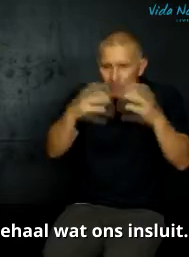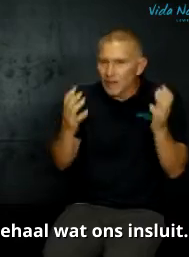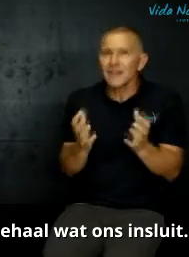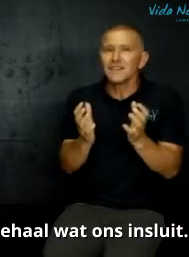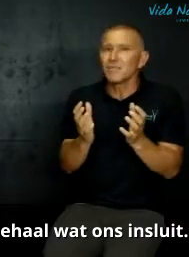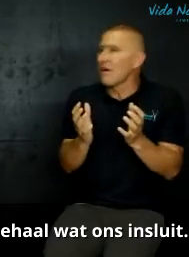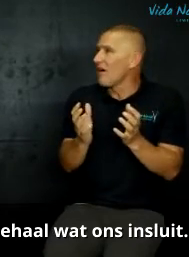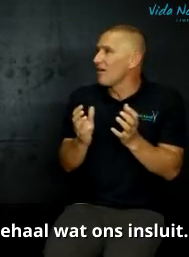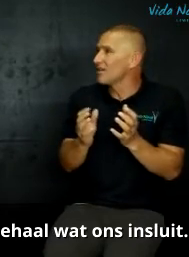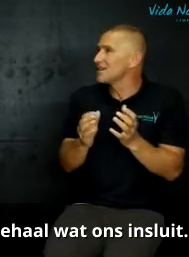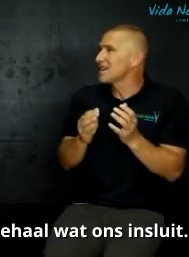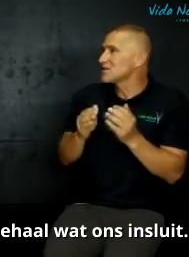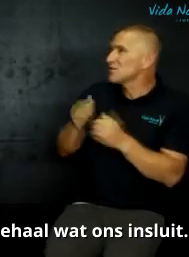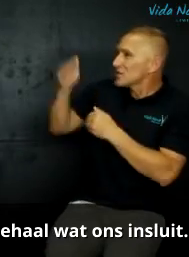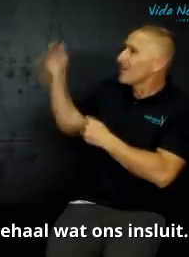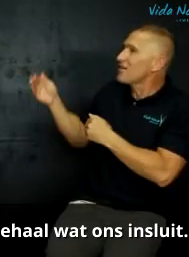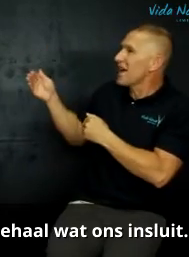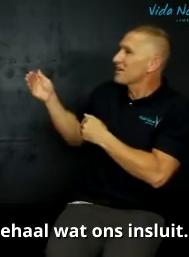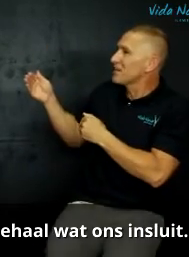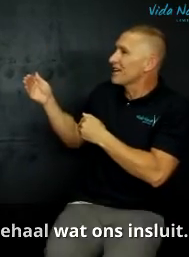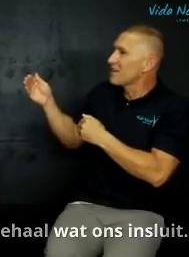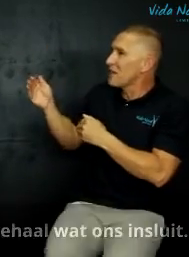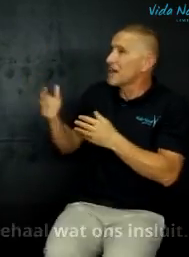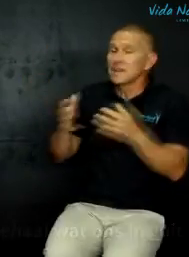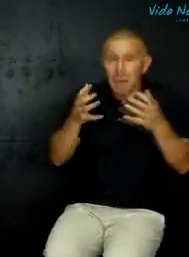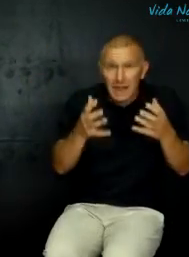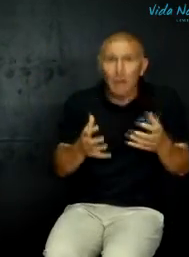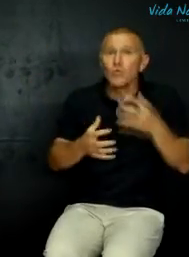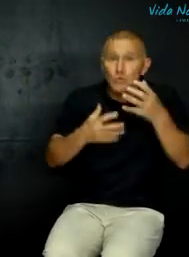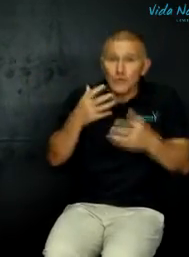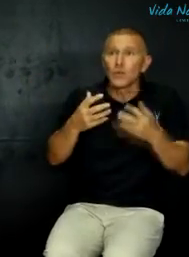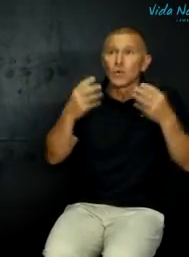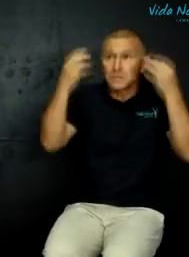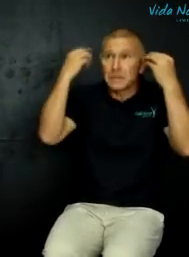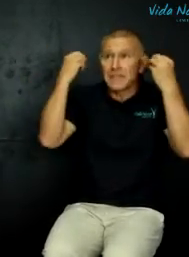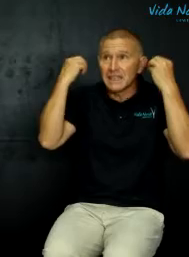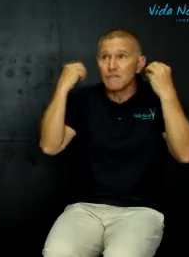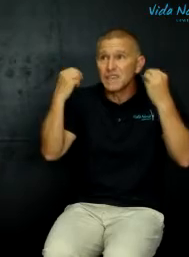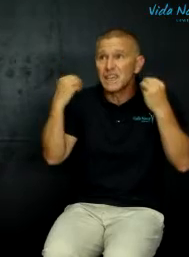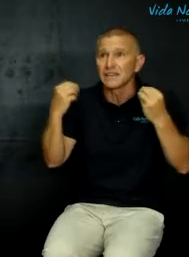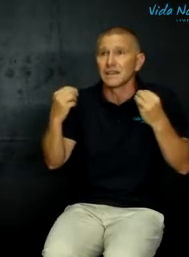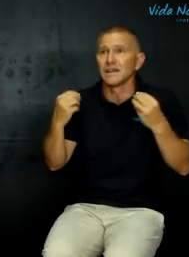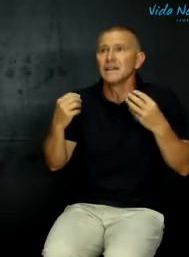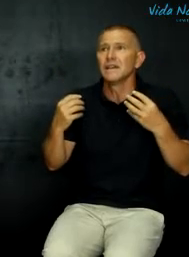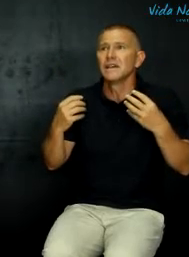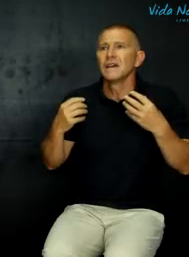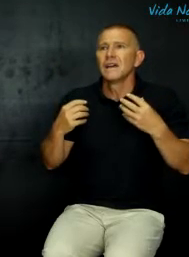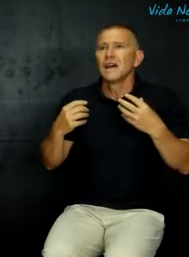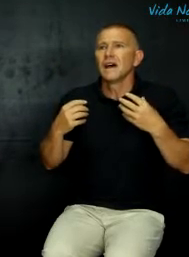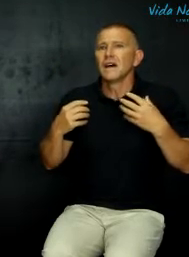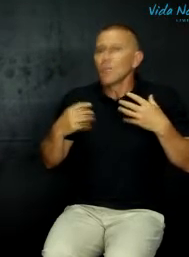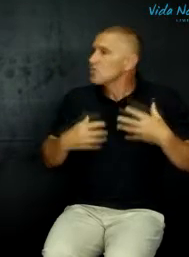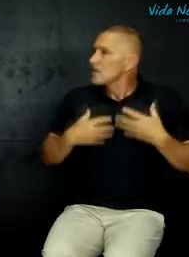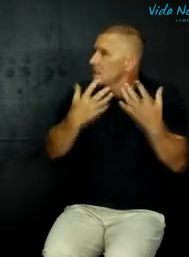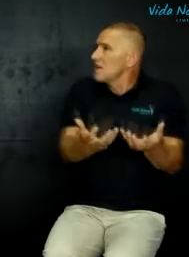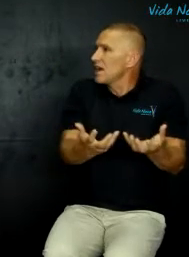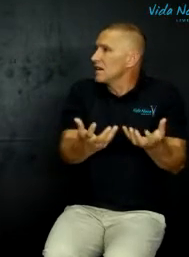oorwinning is behal dit is asof ons klaar die wereldbeker gewin het maar nou oefen ons met die wete ons gaan wen